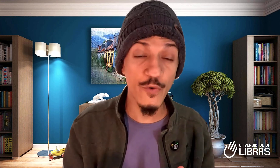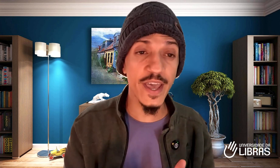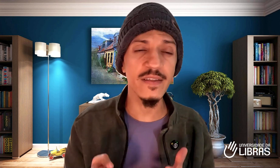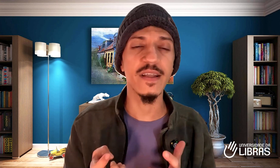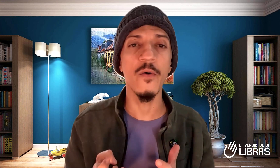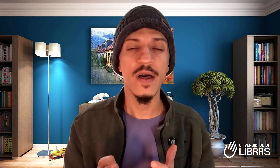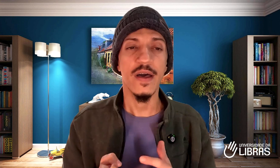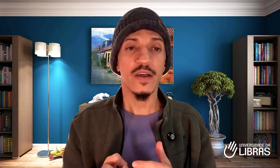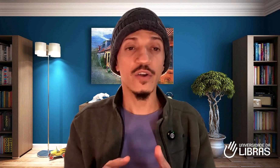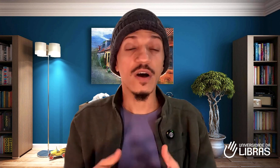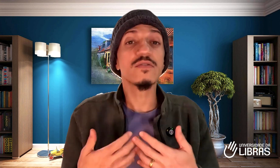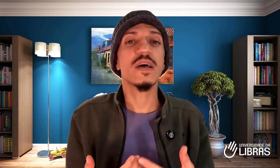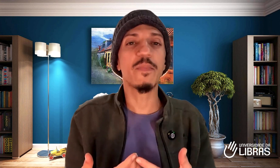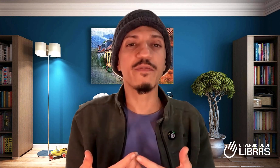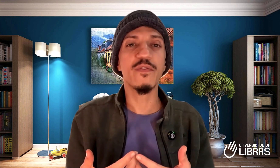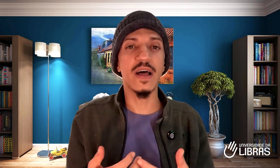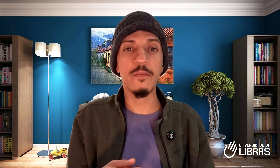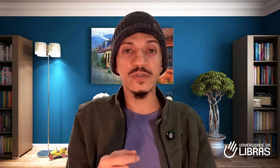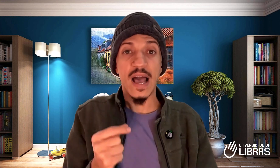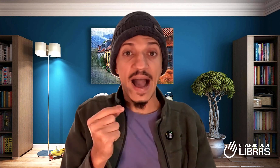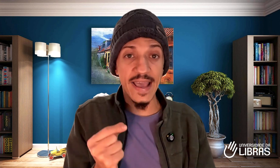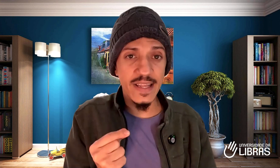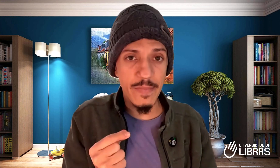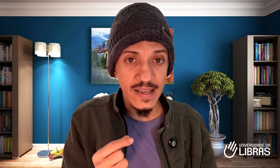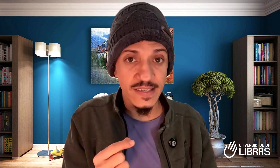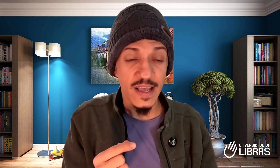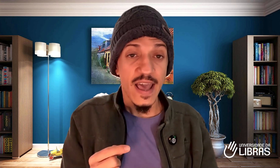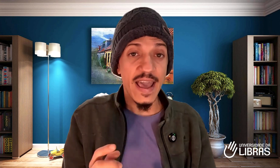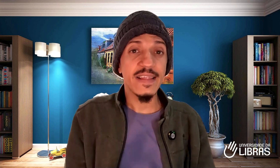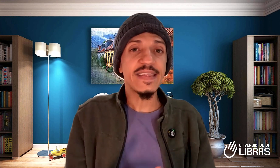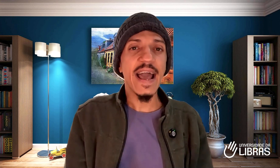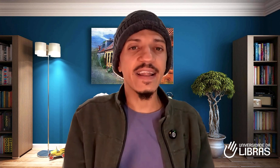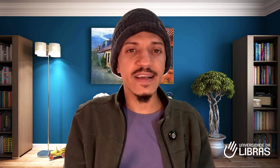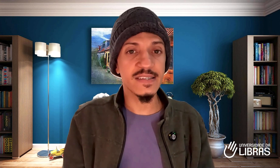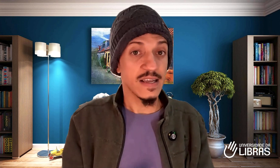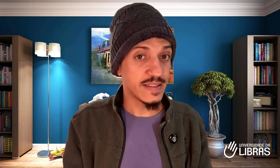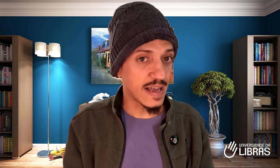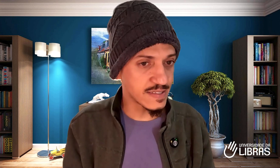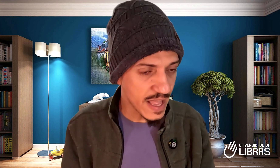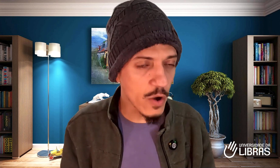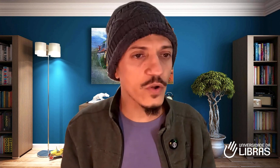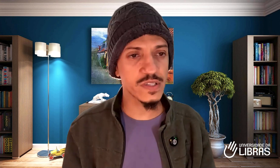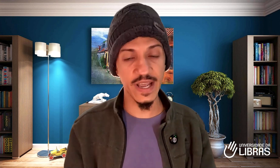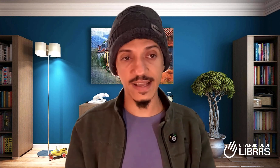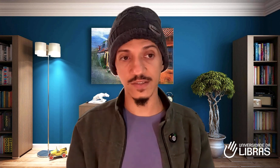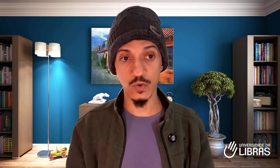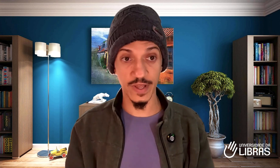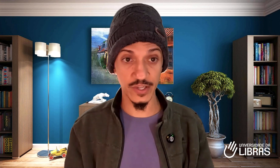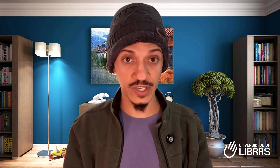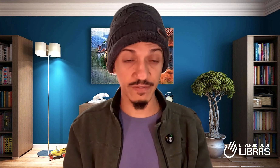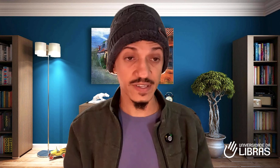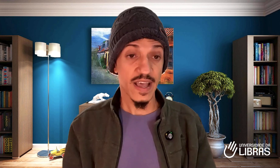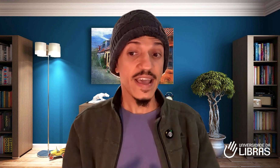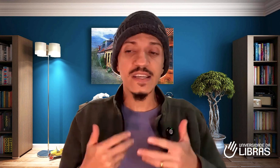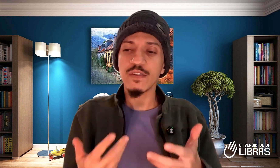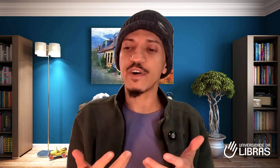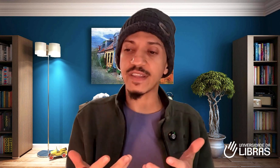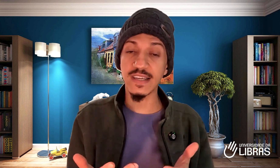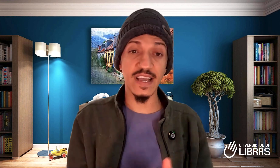então que nós nos aprofundamos ainda mais em técnicas das neurociências cognitivas, e isso foi trazendo